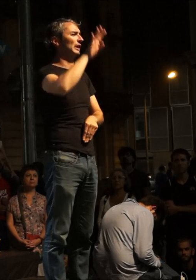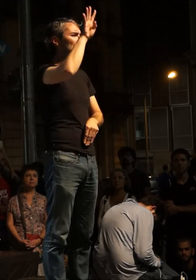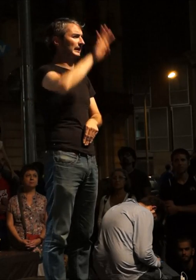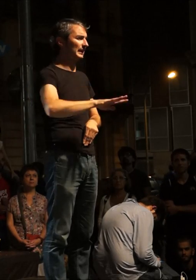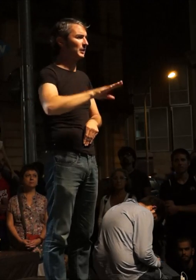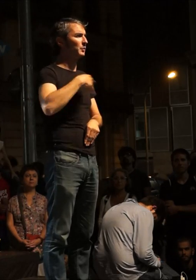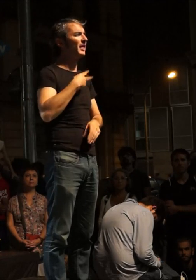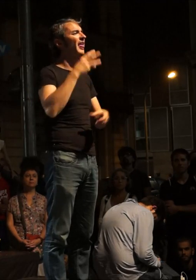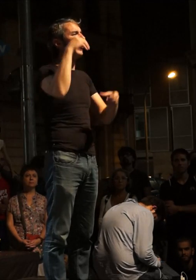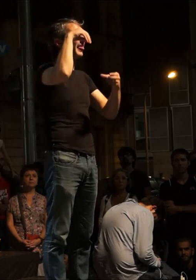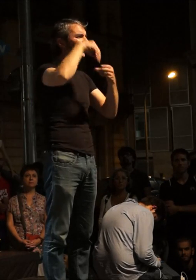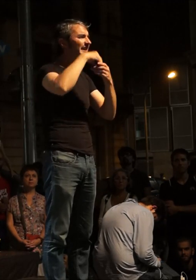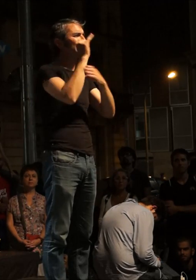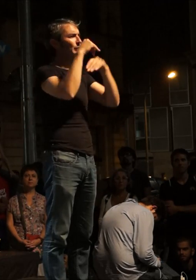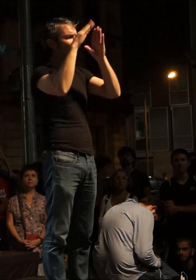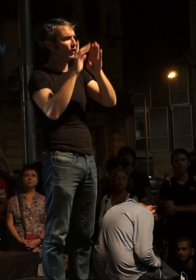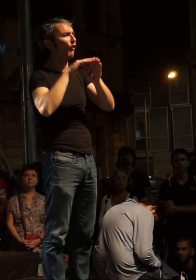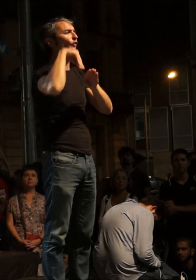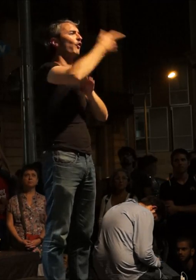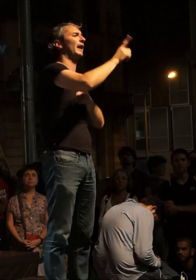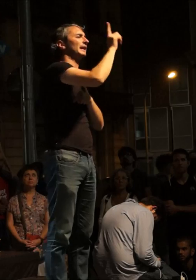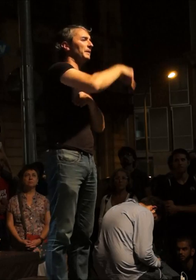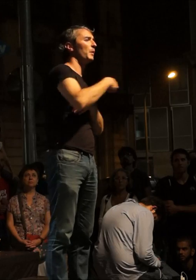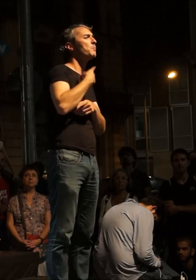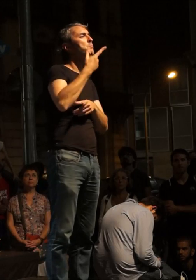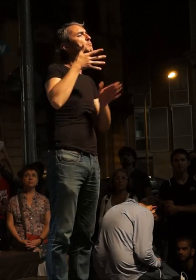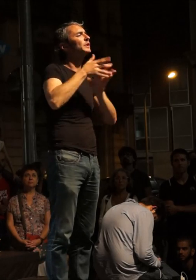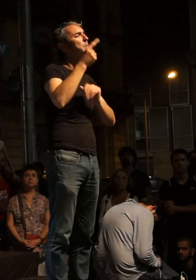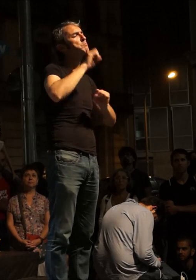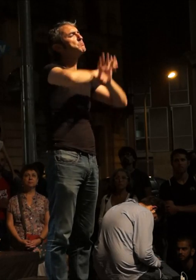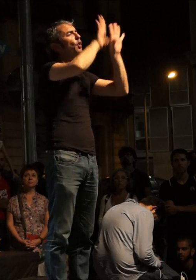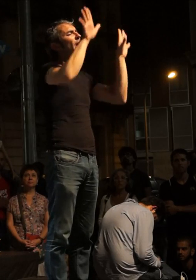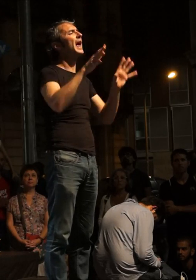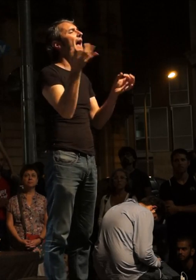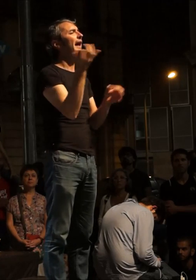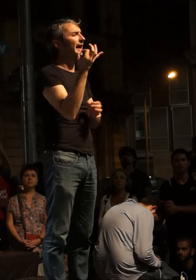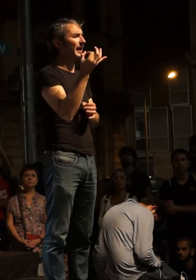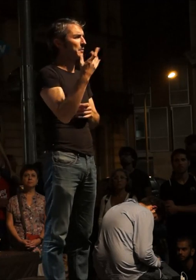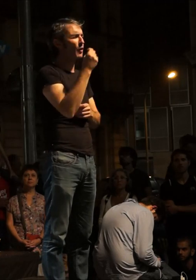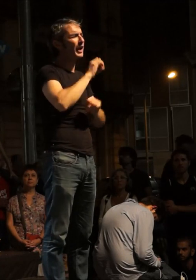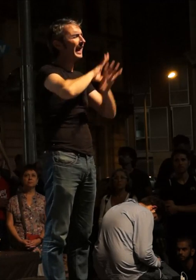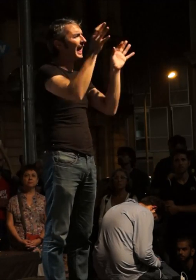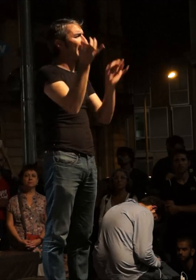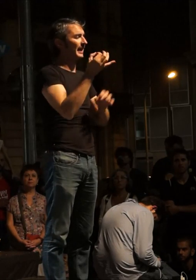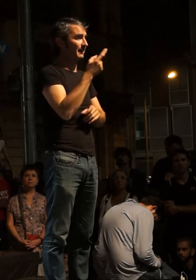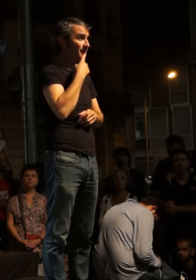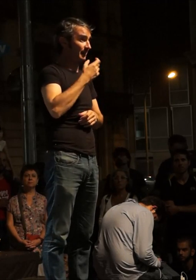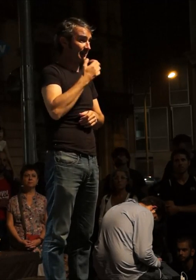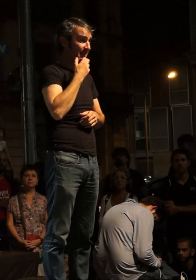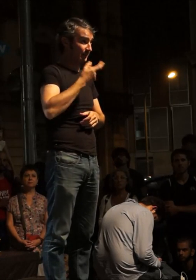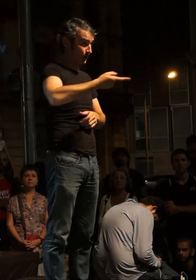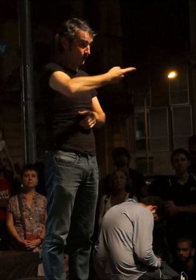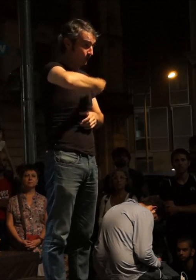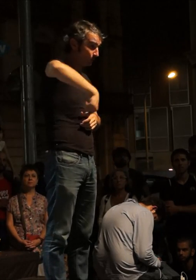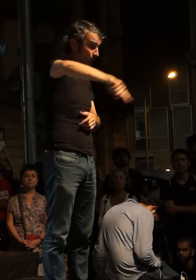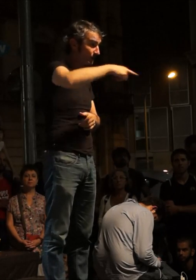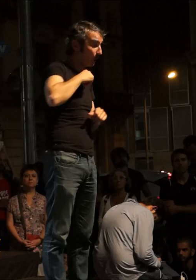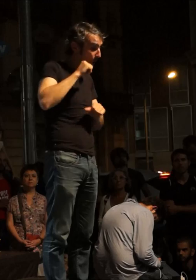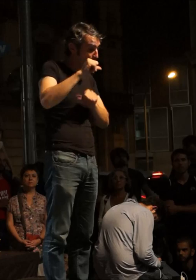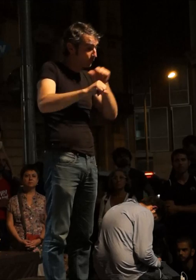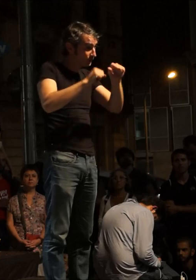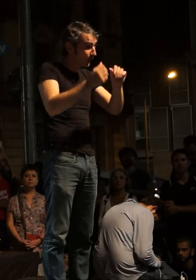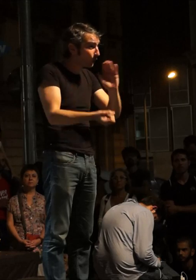i fora de les institucions. Perquè hi ha una cosa ben clara ara. Hi ha una cosa clara, que és que un procés constituent